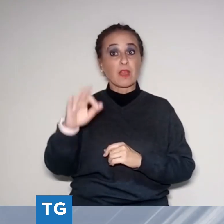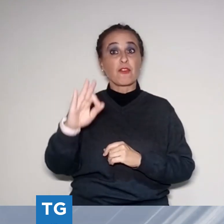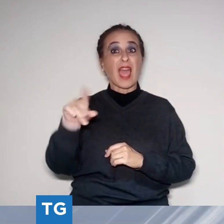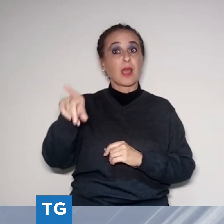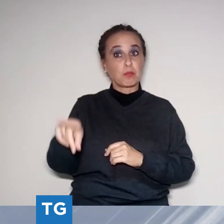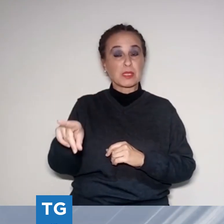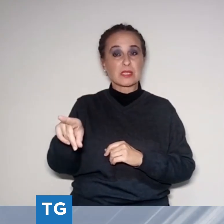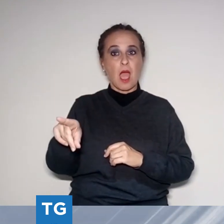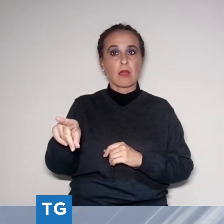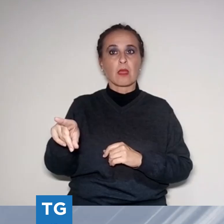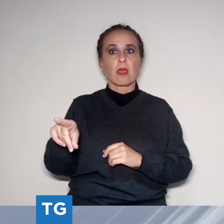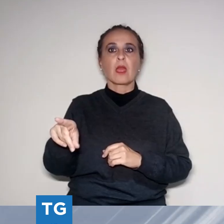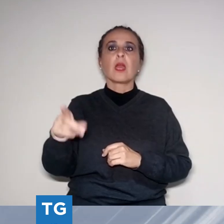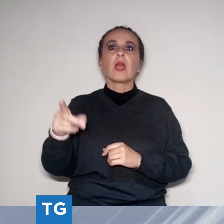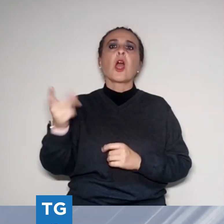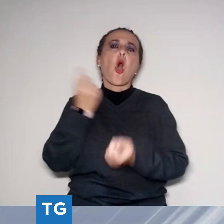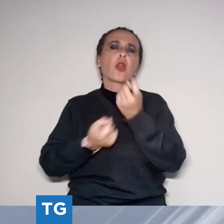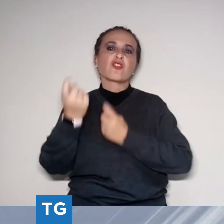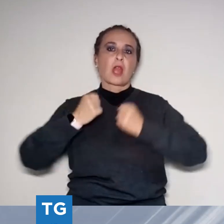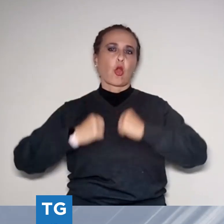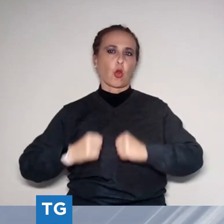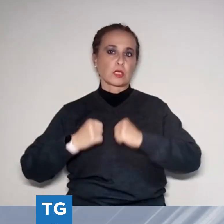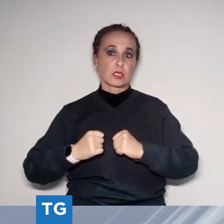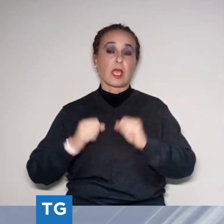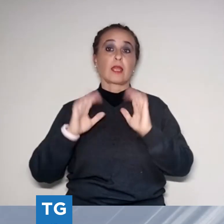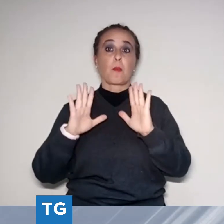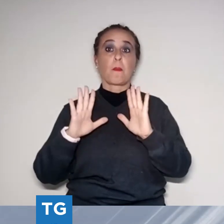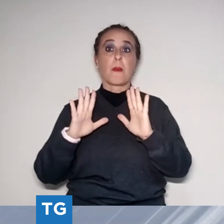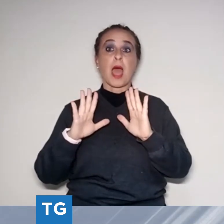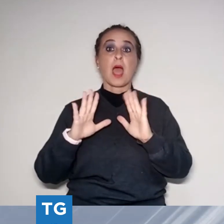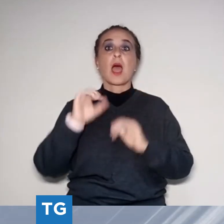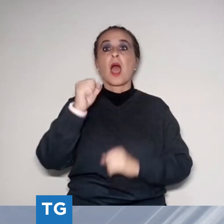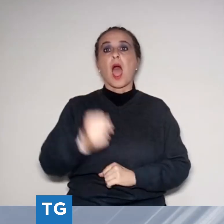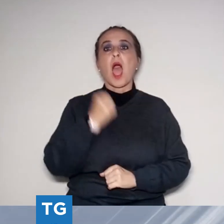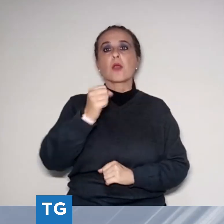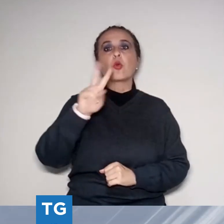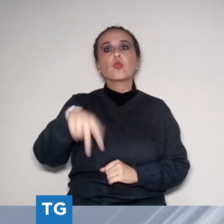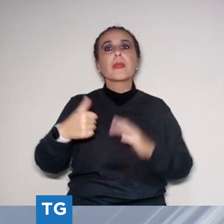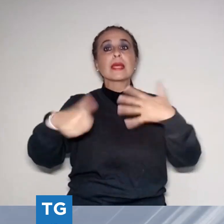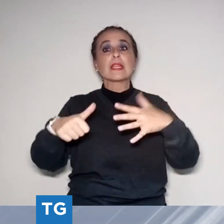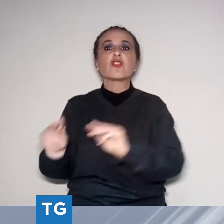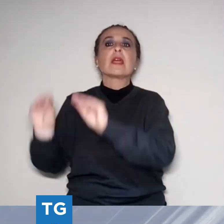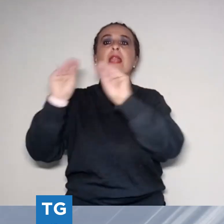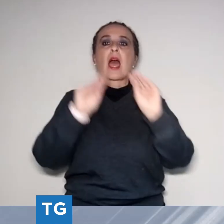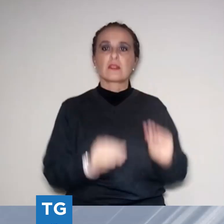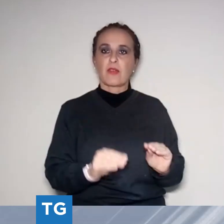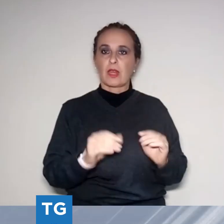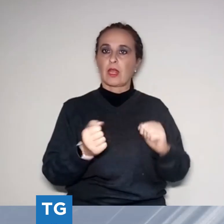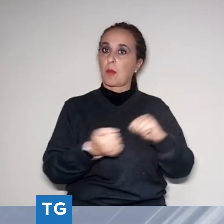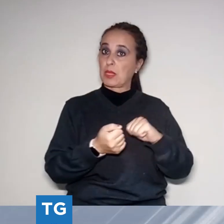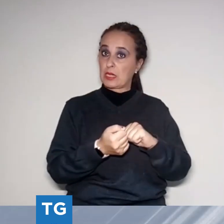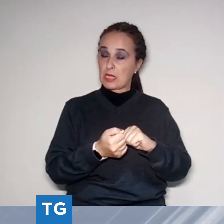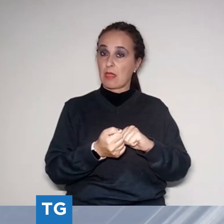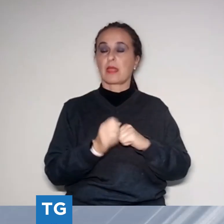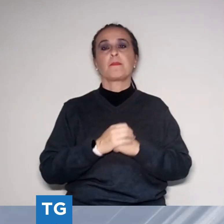2016 ha scelto di vivere e lavorare a Pietrasanta. ma nella quale non aveva ancora mai esposto. Una gestazione che